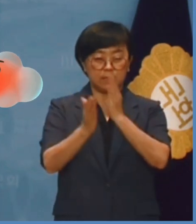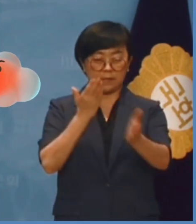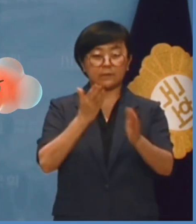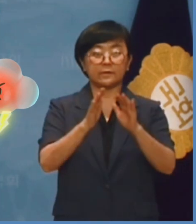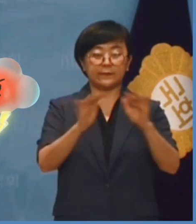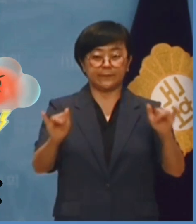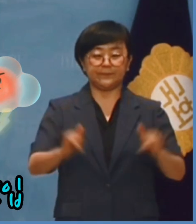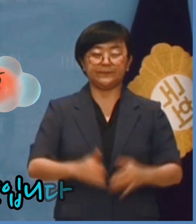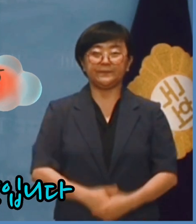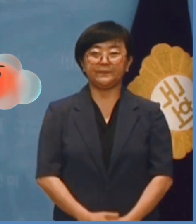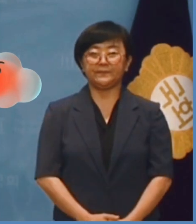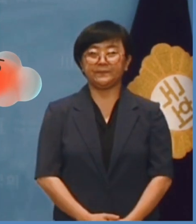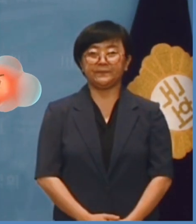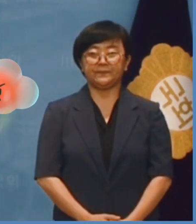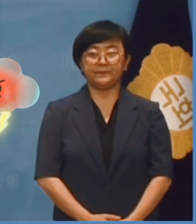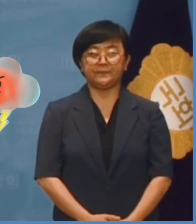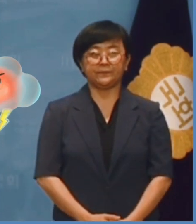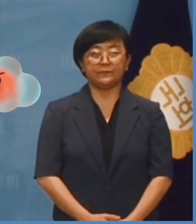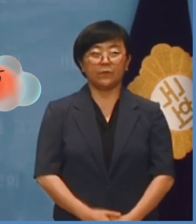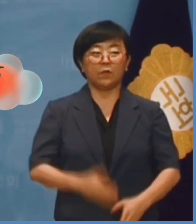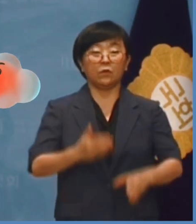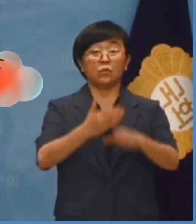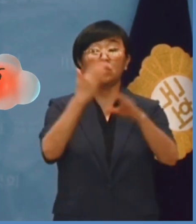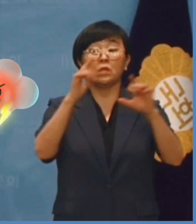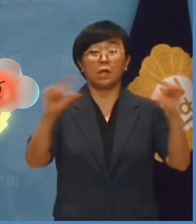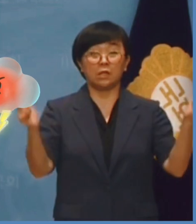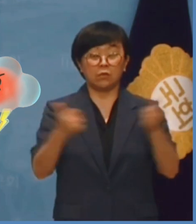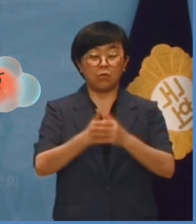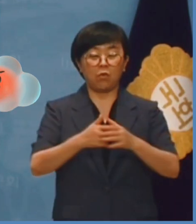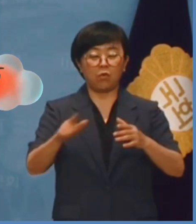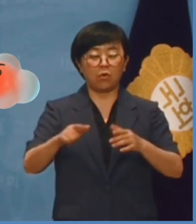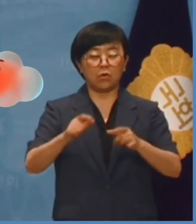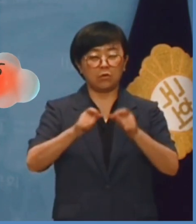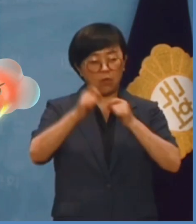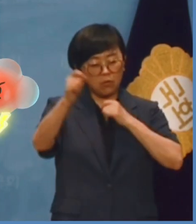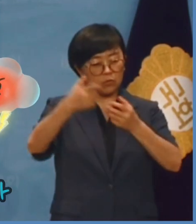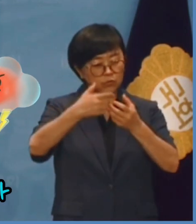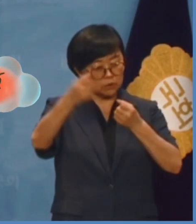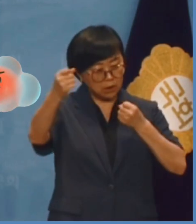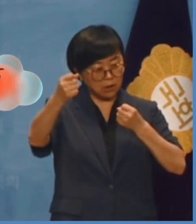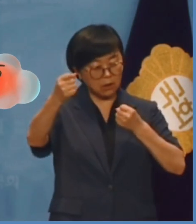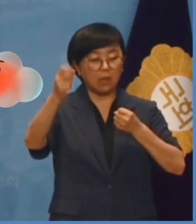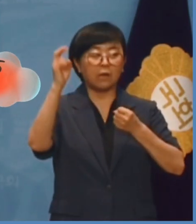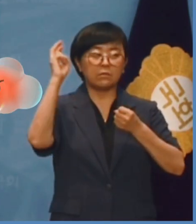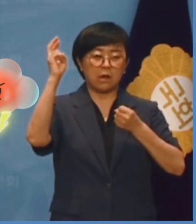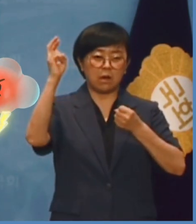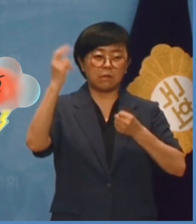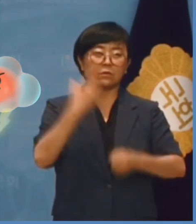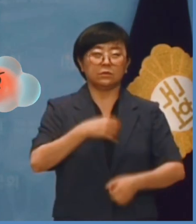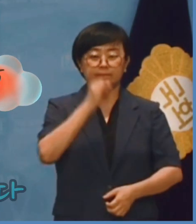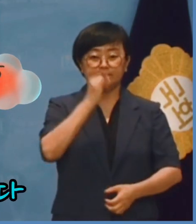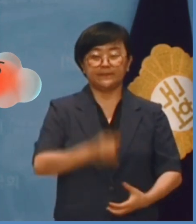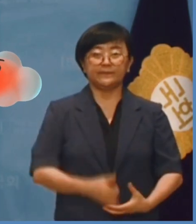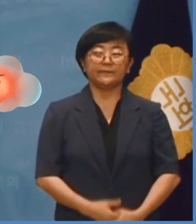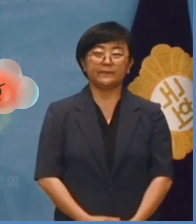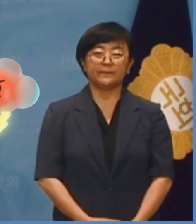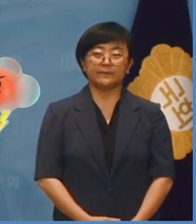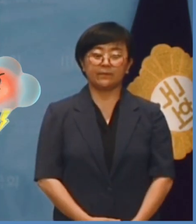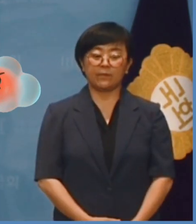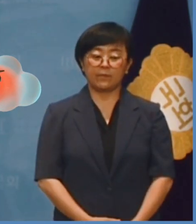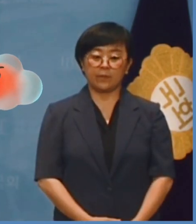어울리지 않는 사람입니다. 통일이 아니라 영국 분단을 기도할까 걱정스러운 사람입니다.